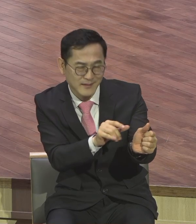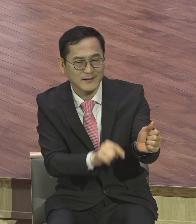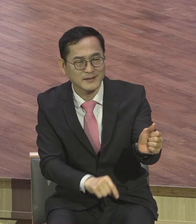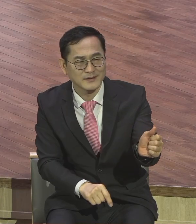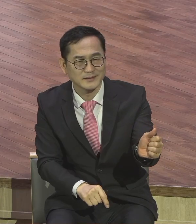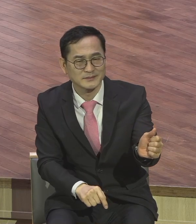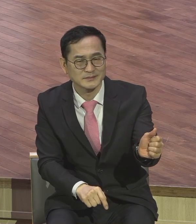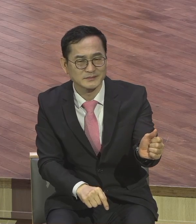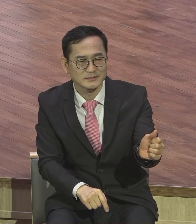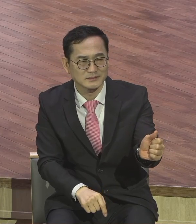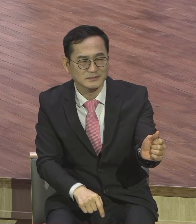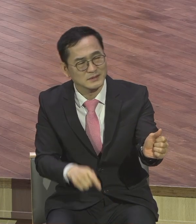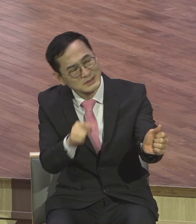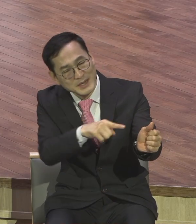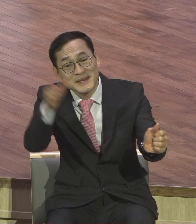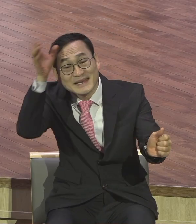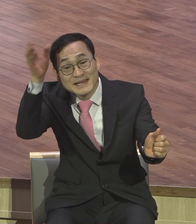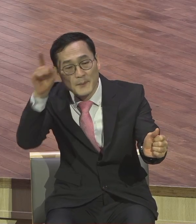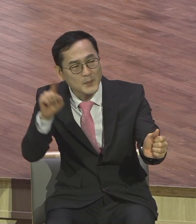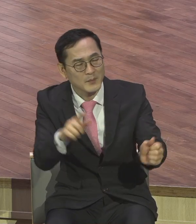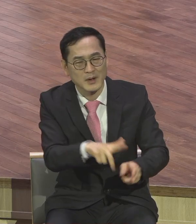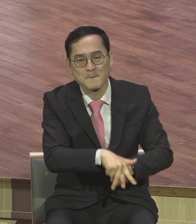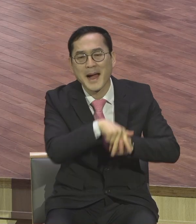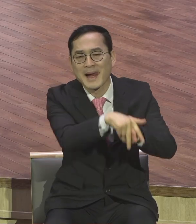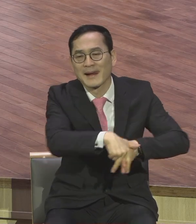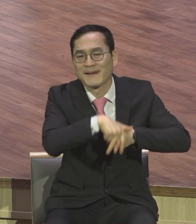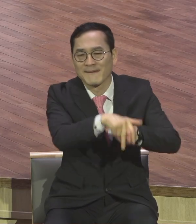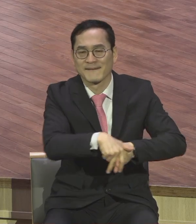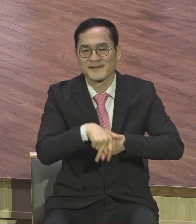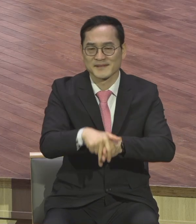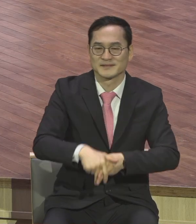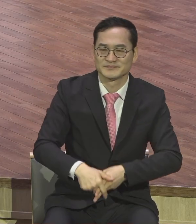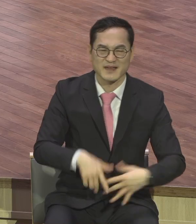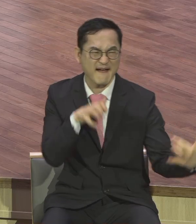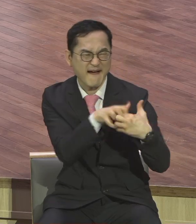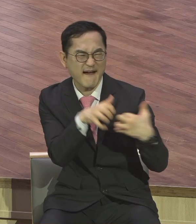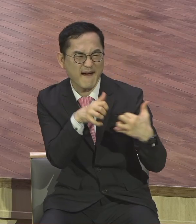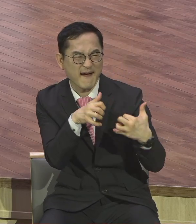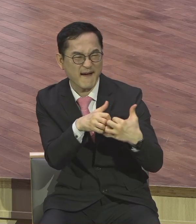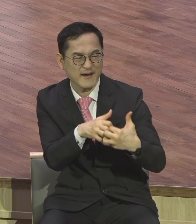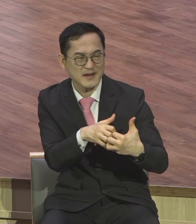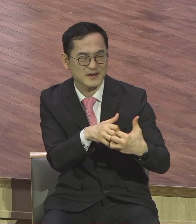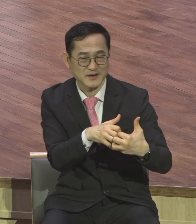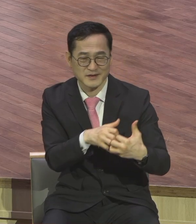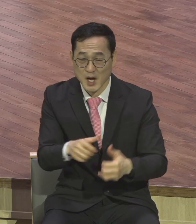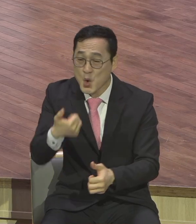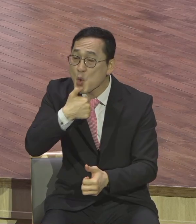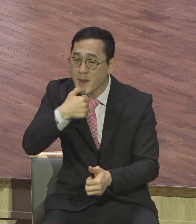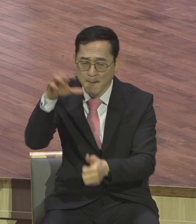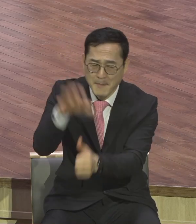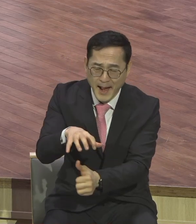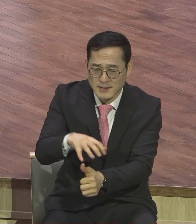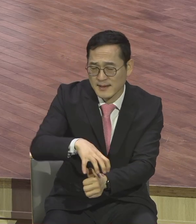타고 그야말로 자신들을 앞자고 있는 로마에서 해방시켜줄 그런 정치적인 군사적인